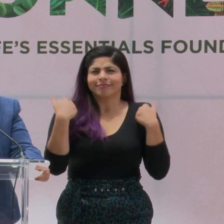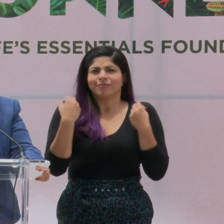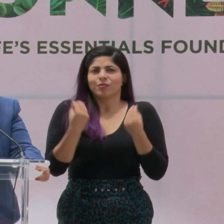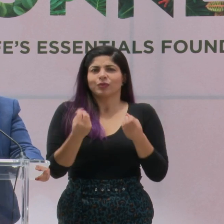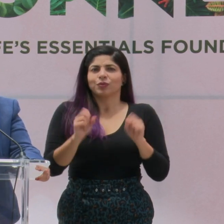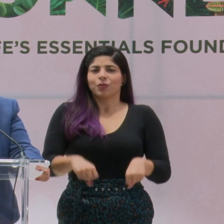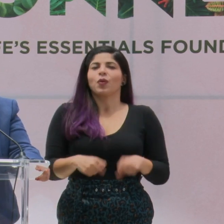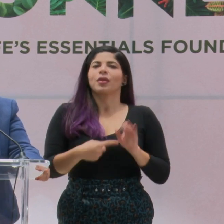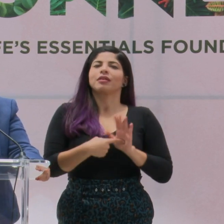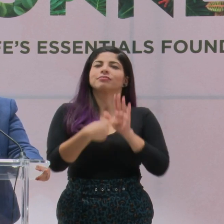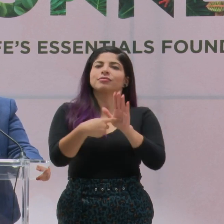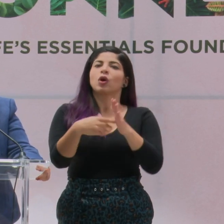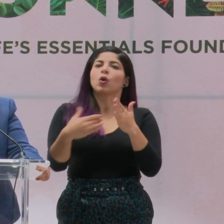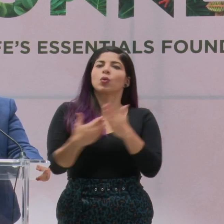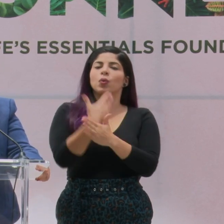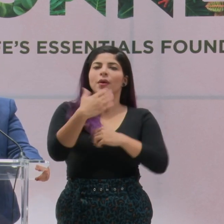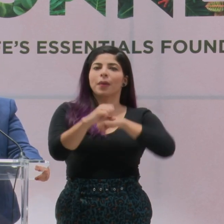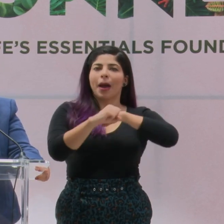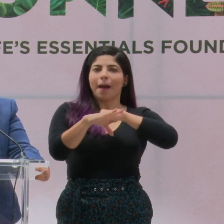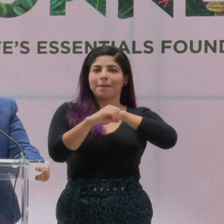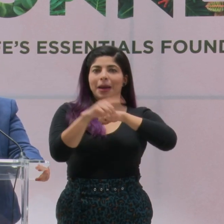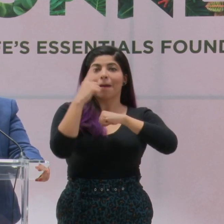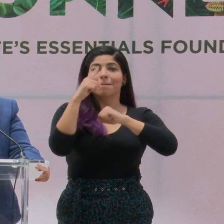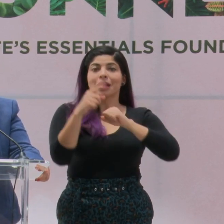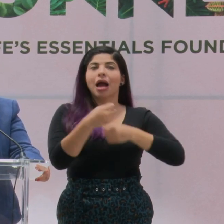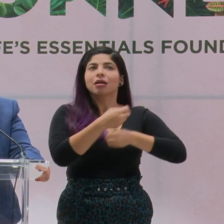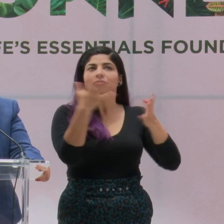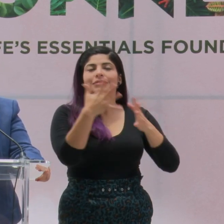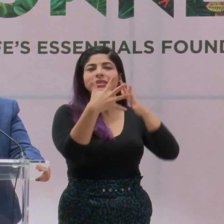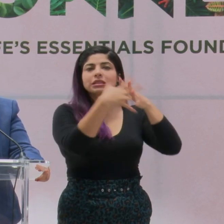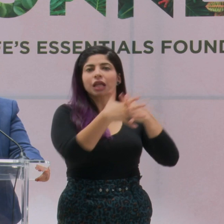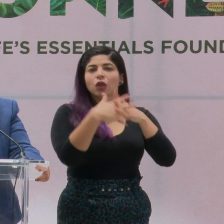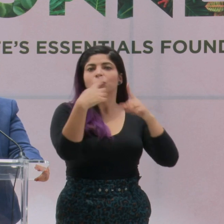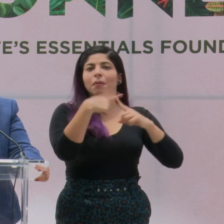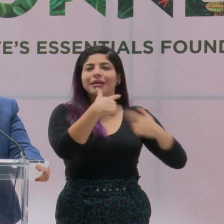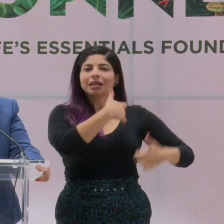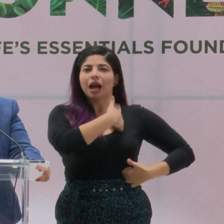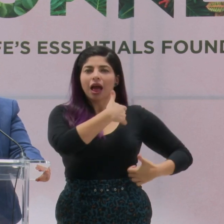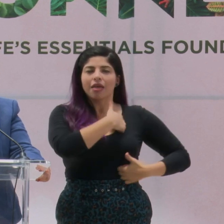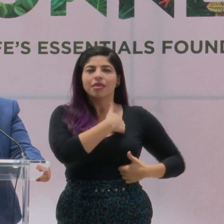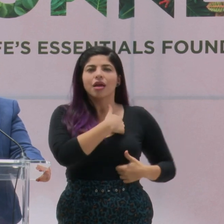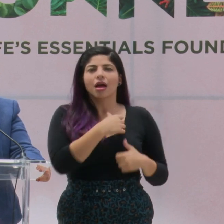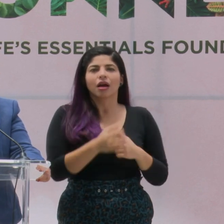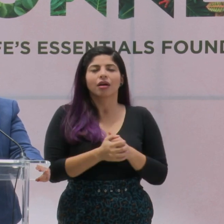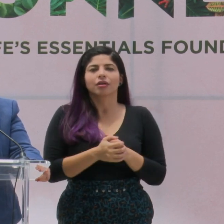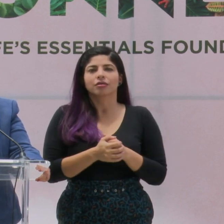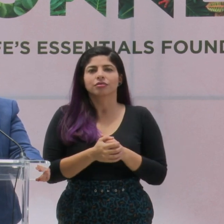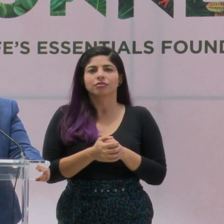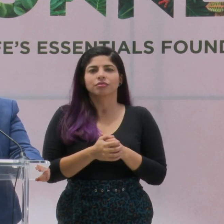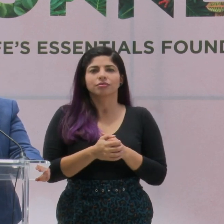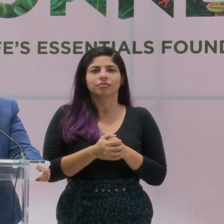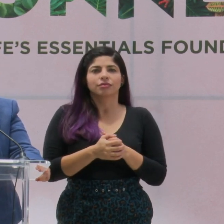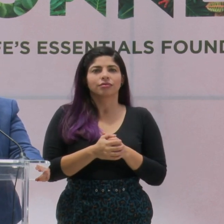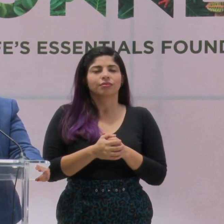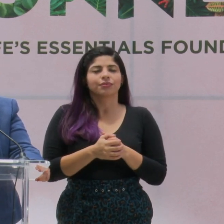presentarles la nueva campaña para Estados Unidos y Canadá, Only the Essential.